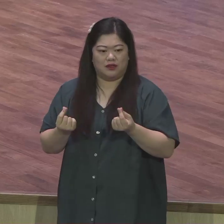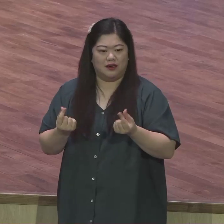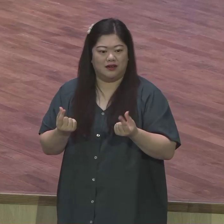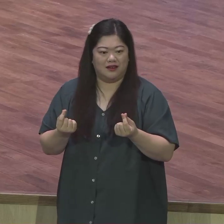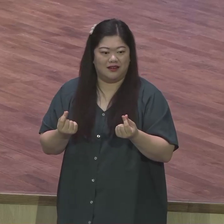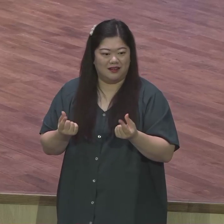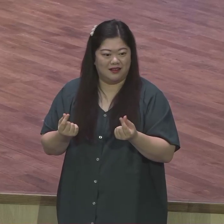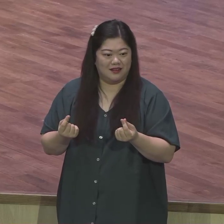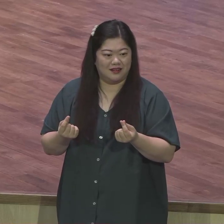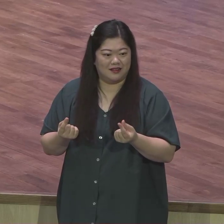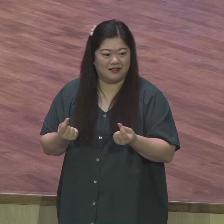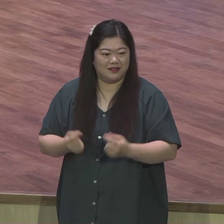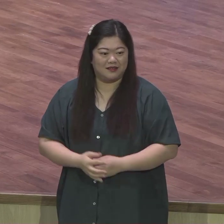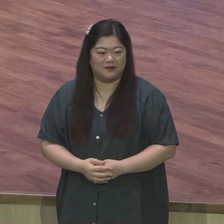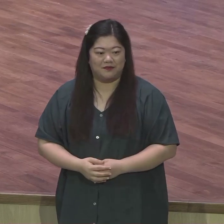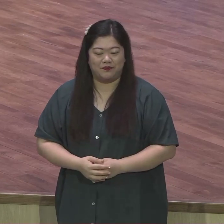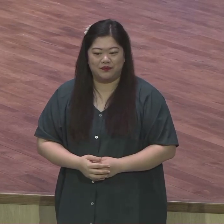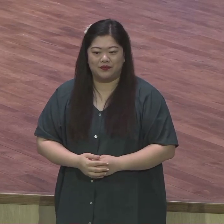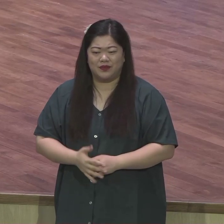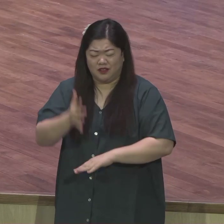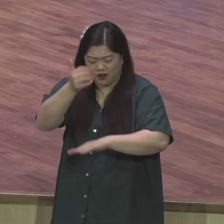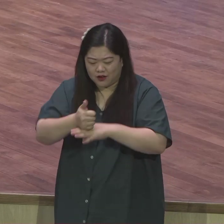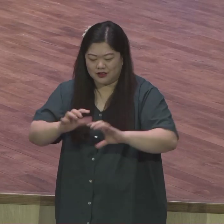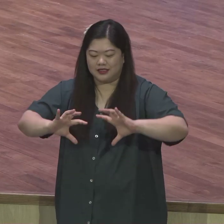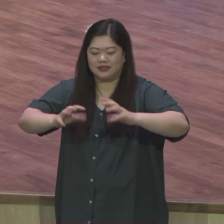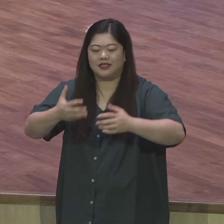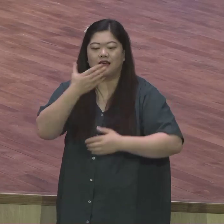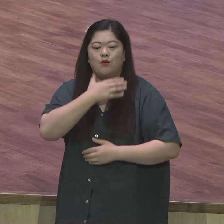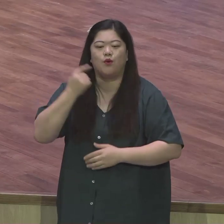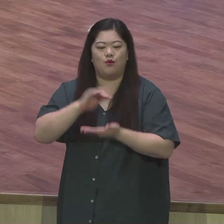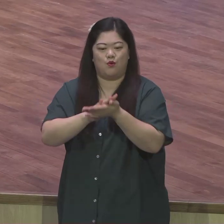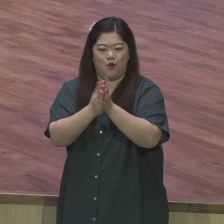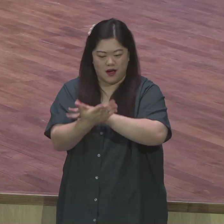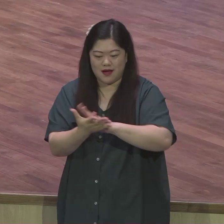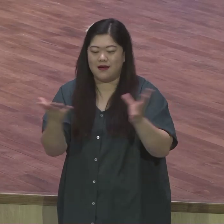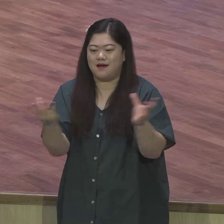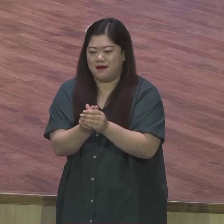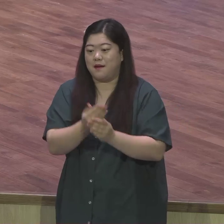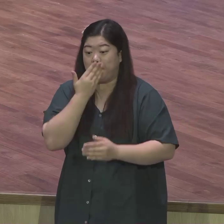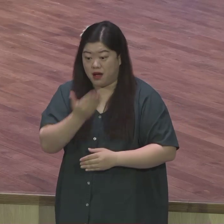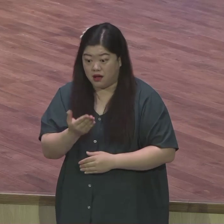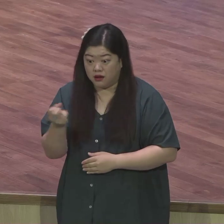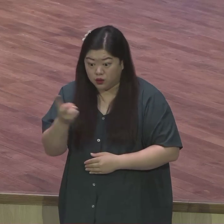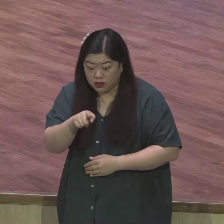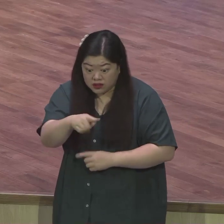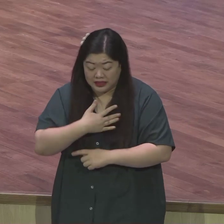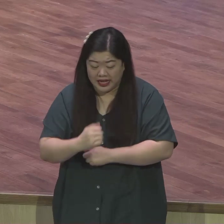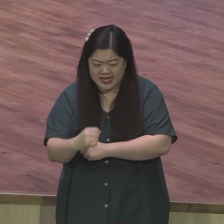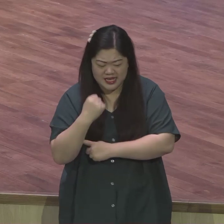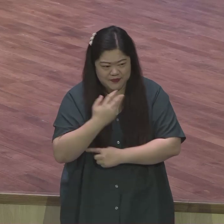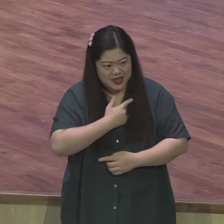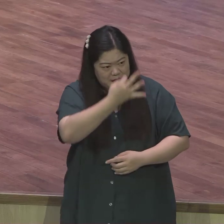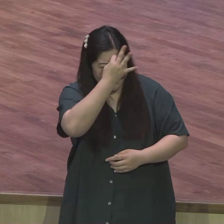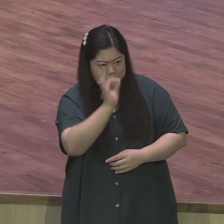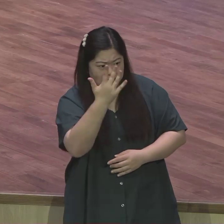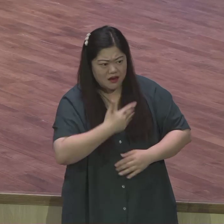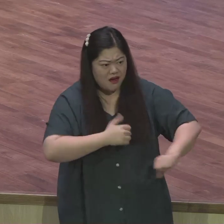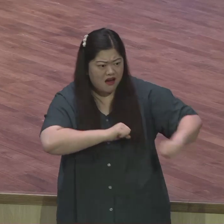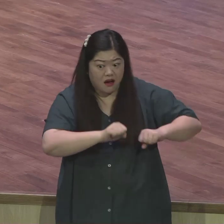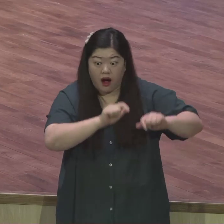그래서 세계보고만 땅 끝까지 성령 충만해서 내 힘이 아니고 내 능력이 아니라 성령의 능력으로 이